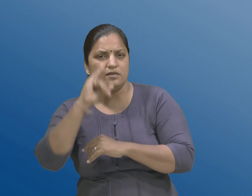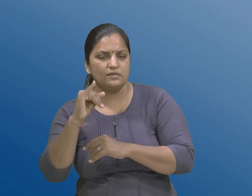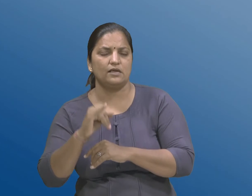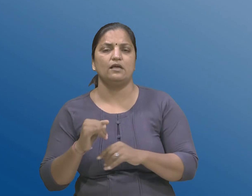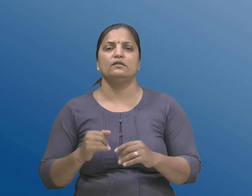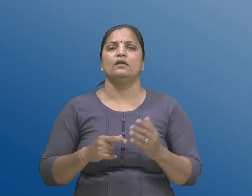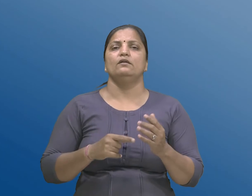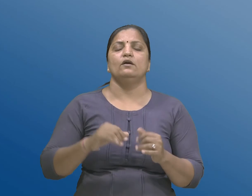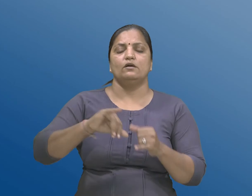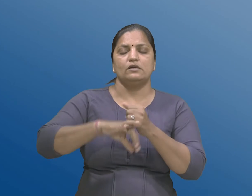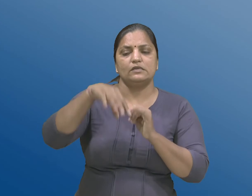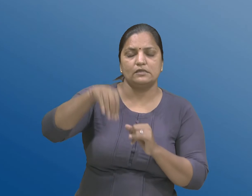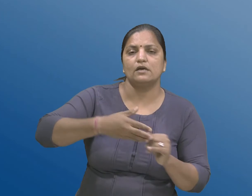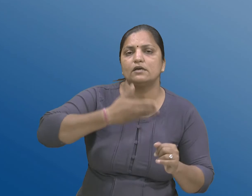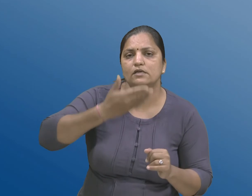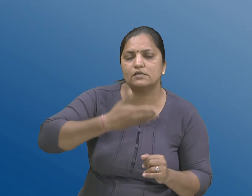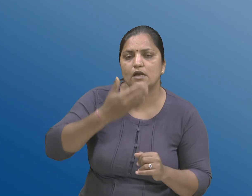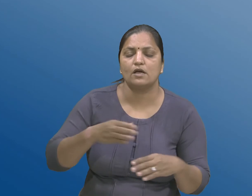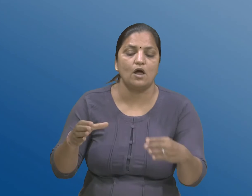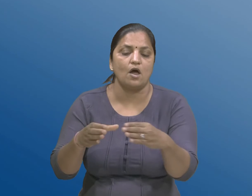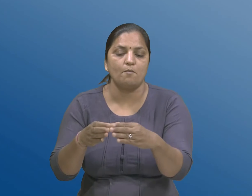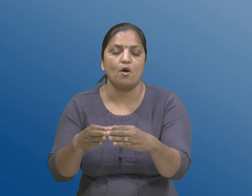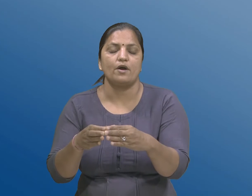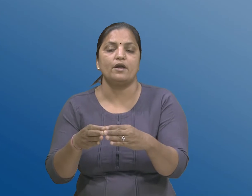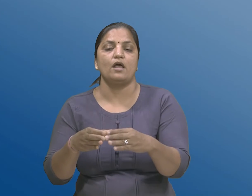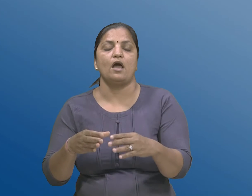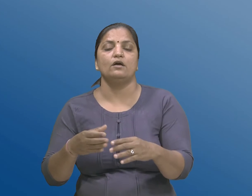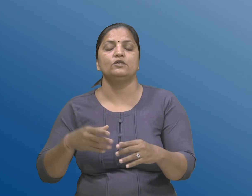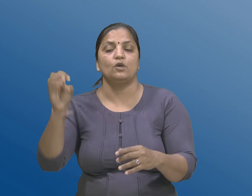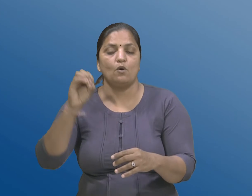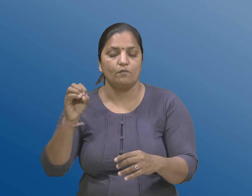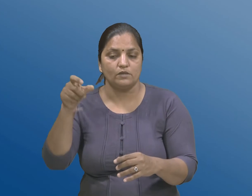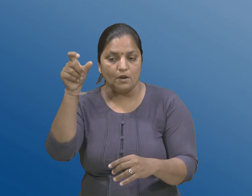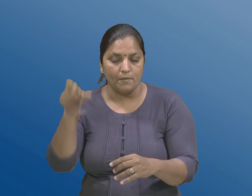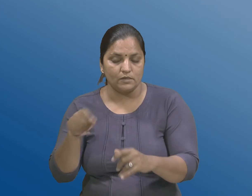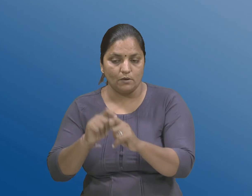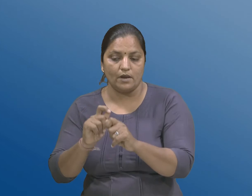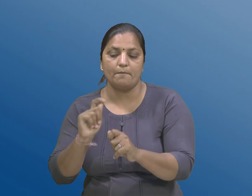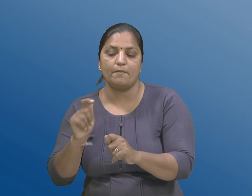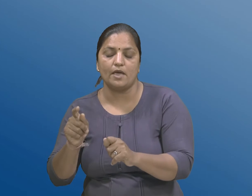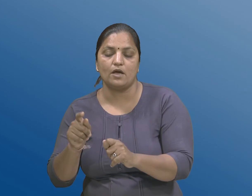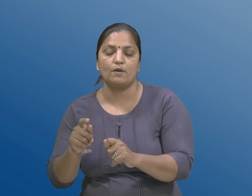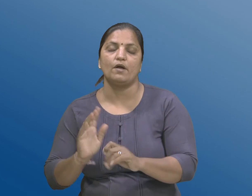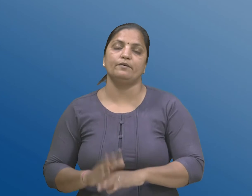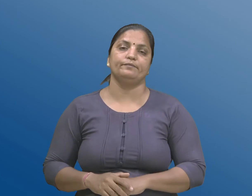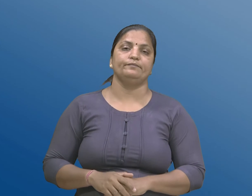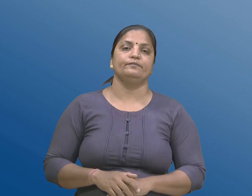बौड ना नियुक्त सब्व्योंने चुकवाना बत्था जे, खंड